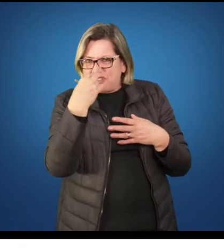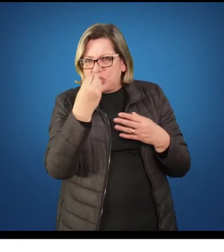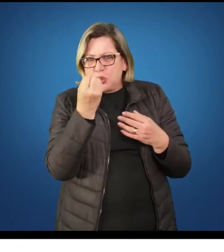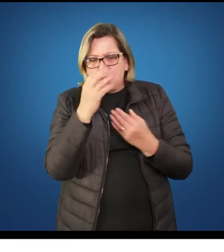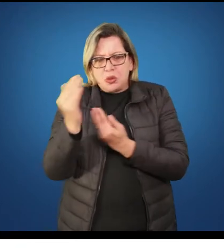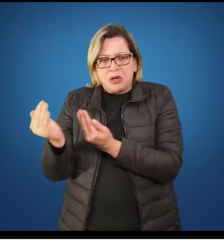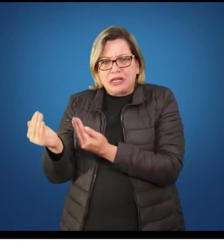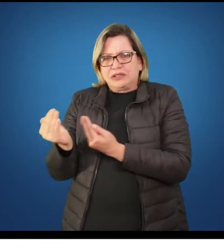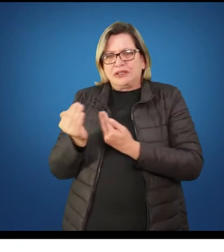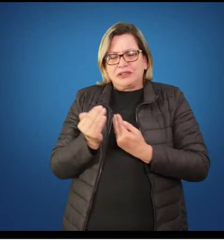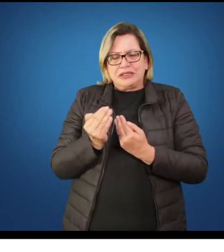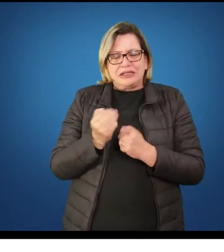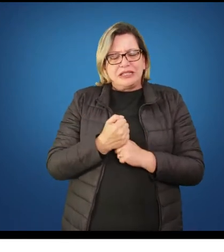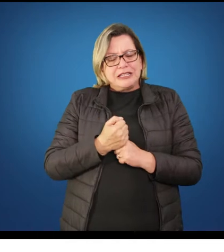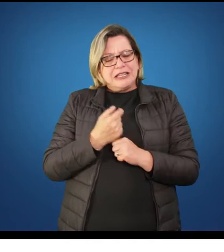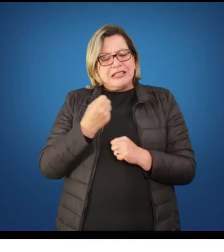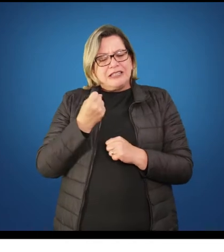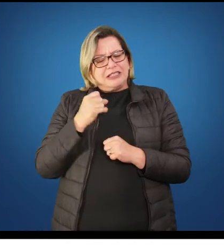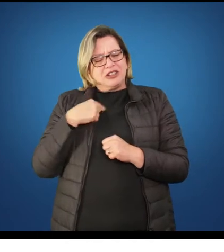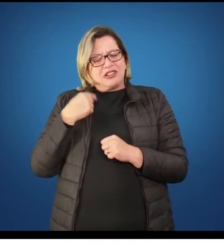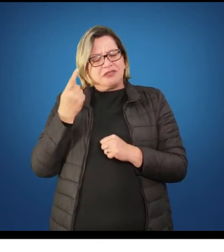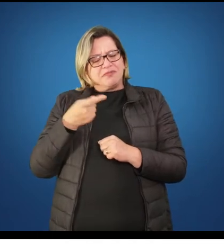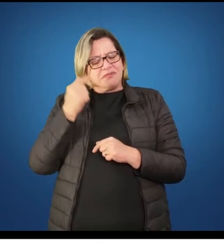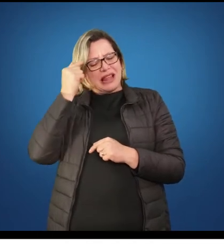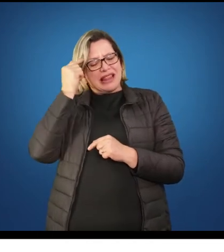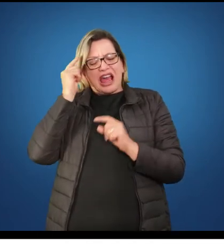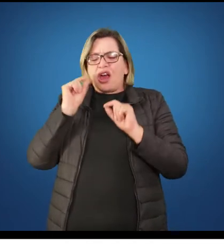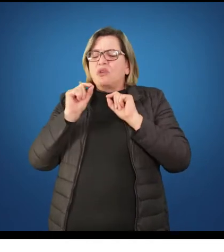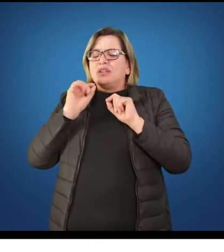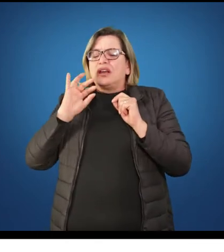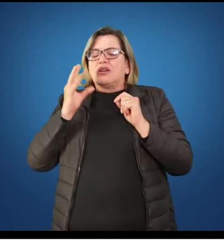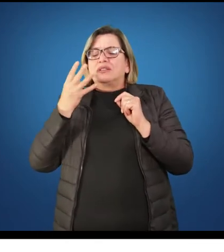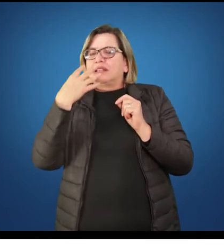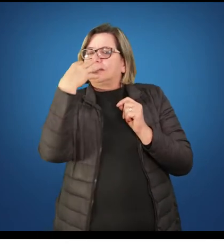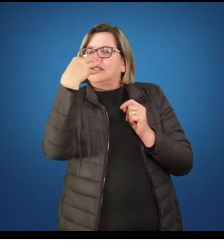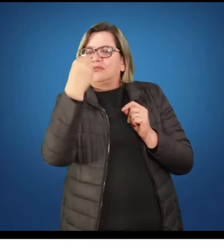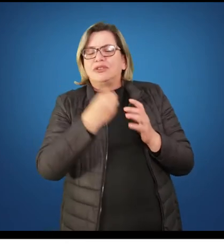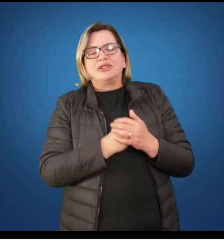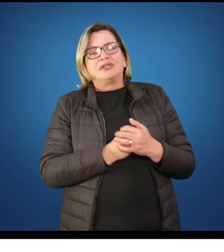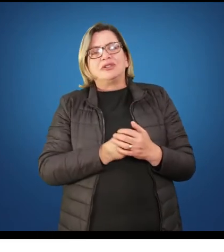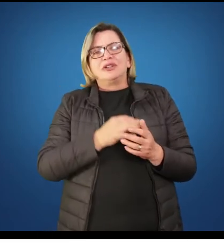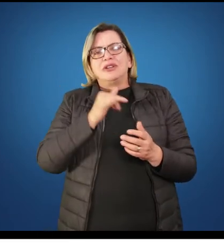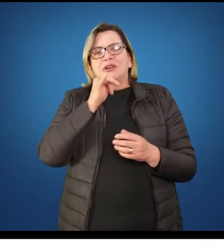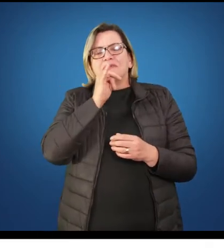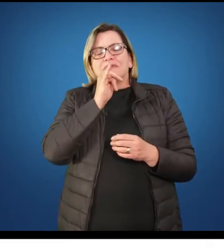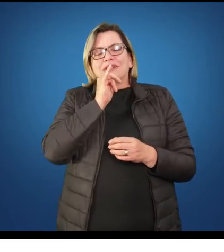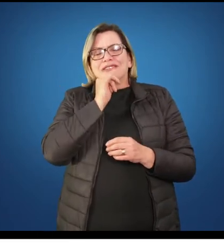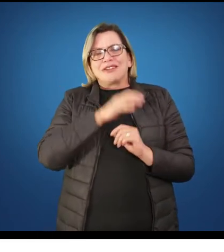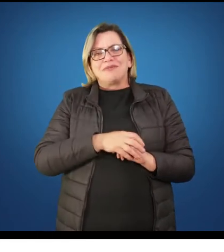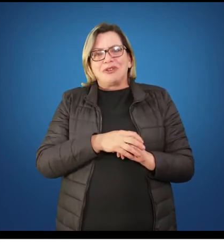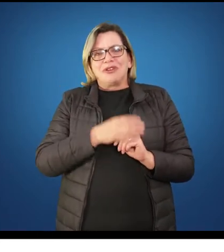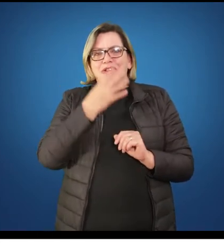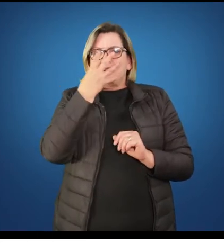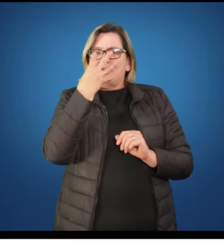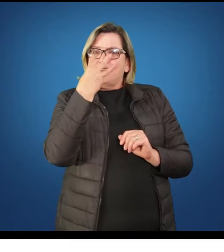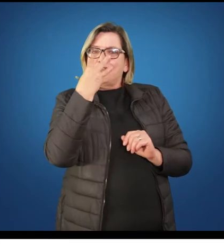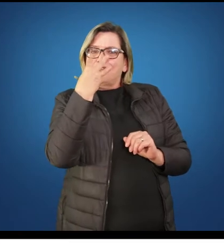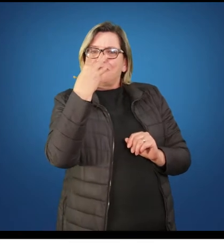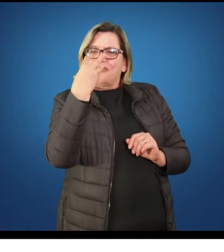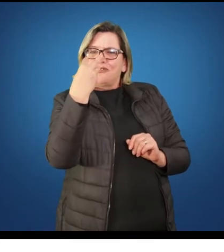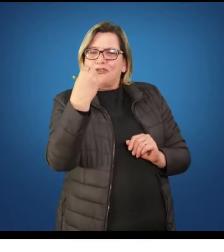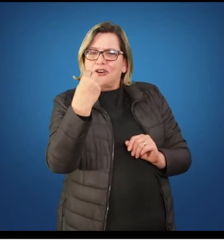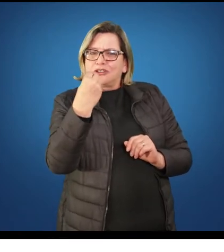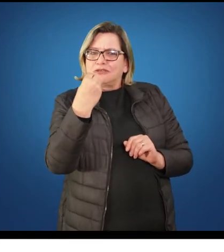A gente tende a falar por eles, a falar pela criança, a falar pelo adolescente. E é esse o desafio,